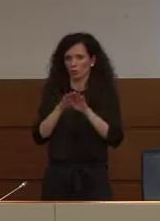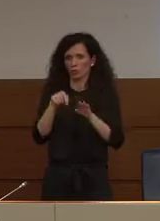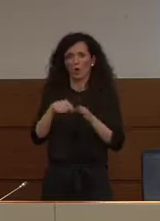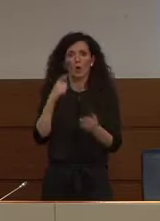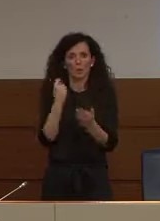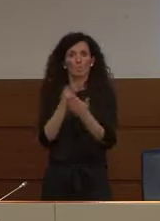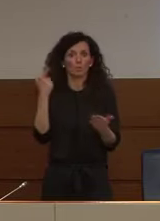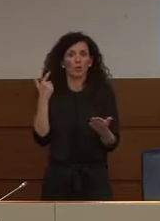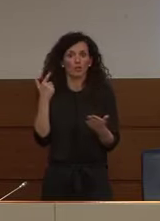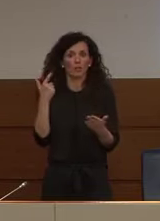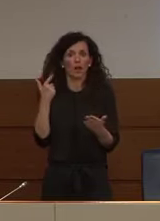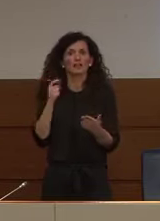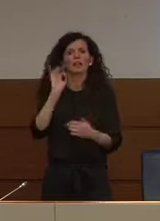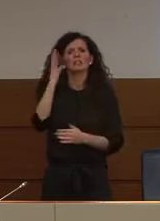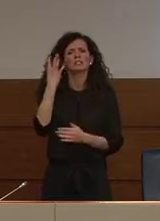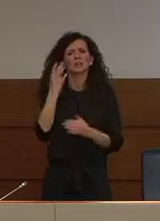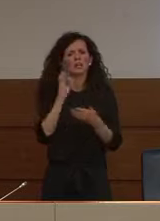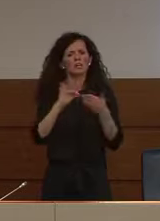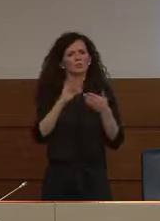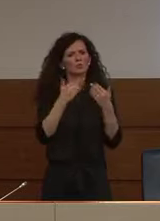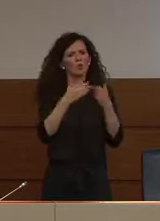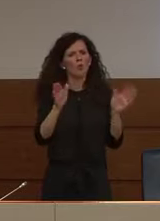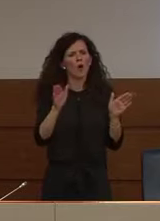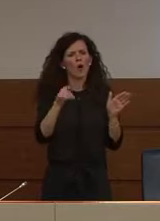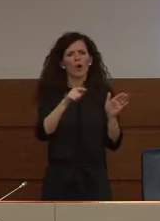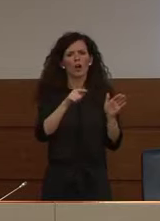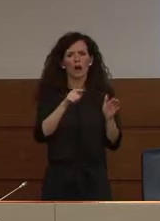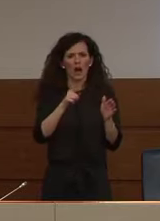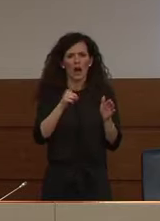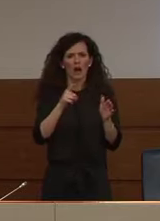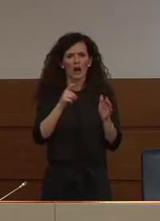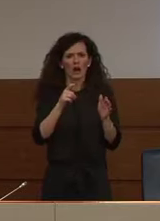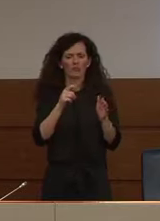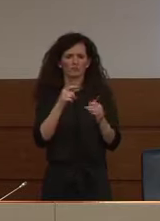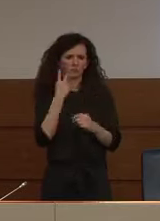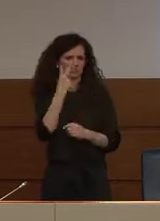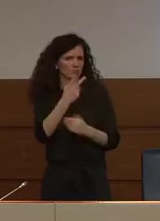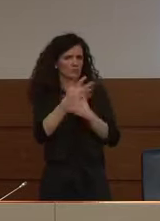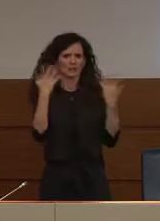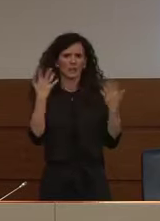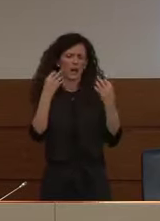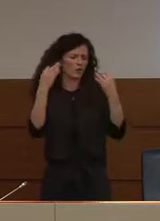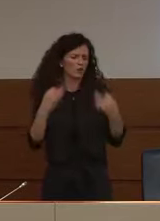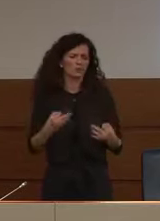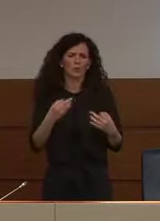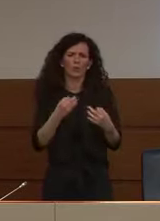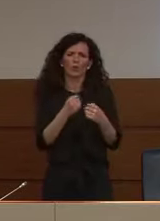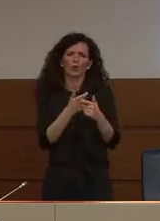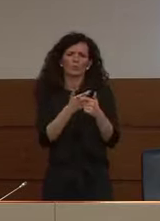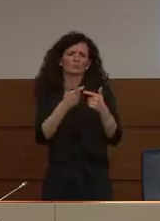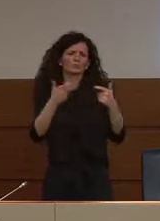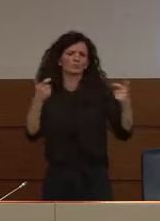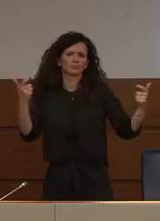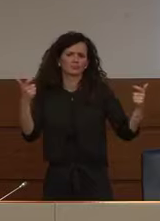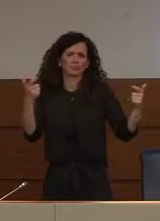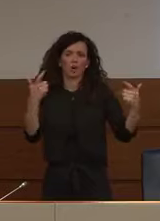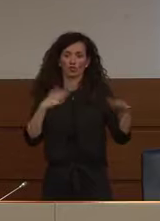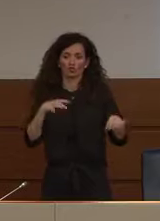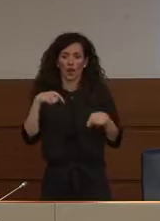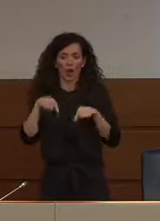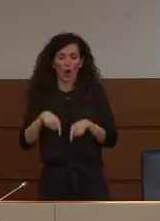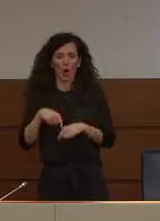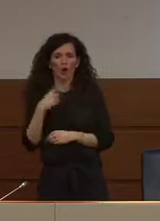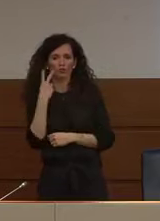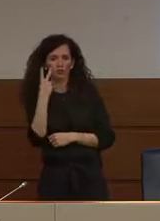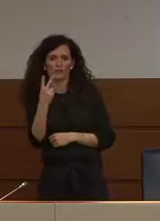avuto una crescita assai più marcata rispetto ai numeri che stiamo vedendo